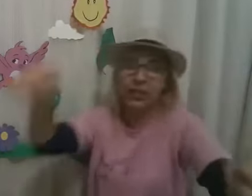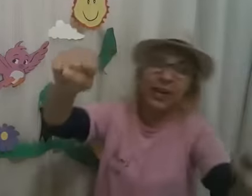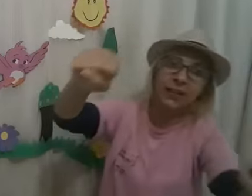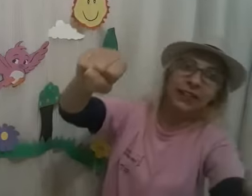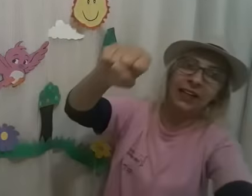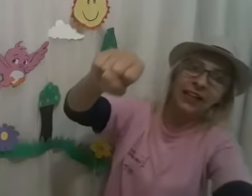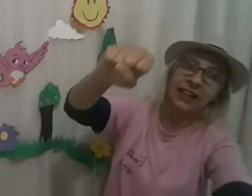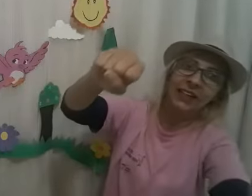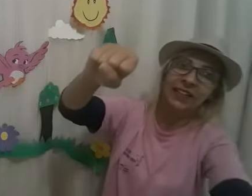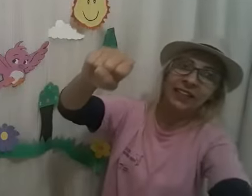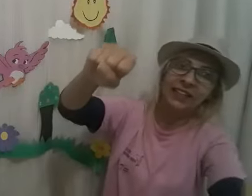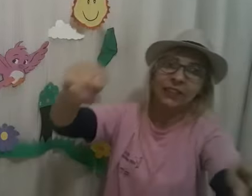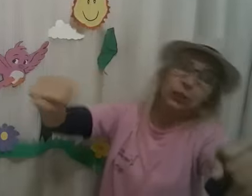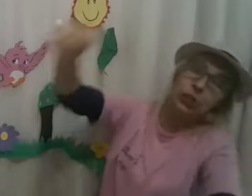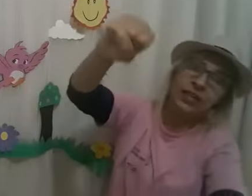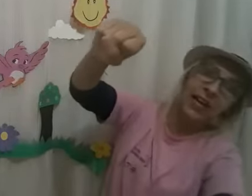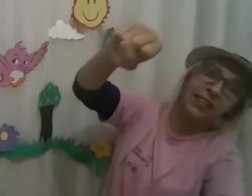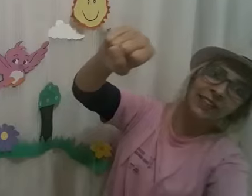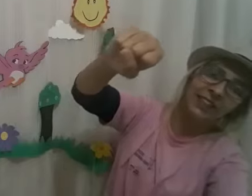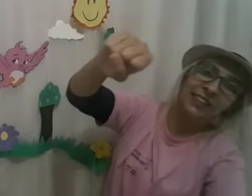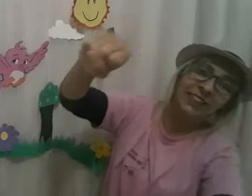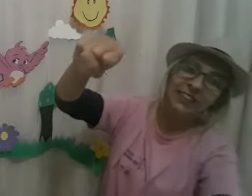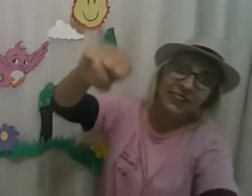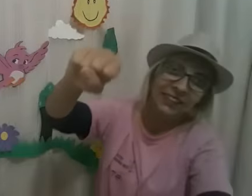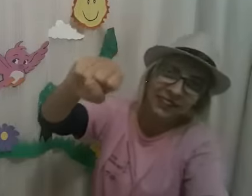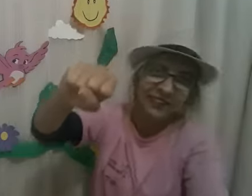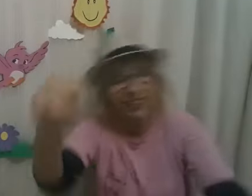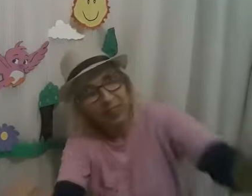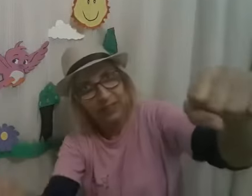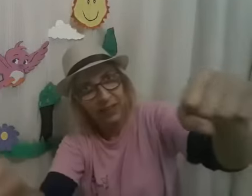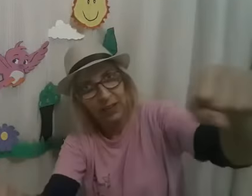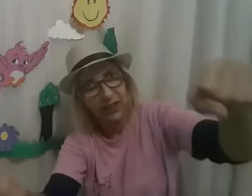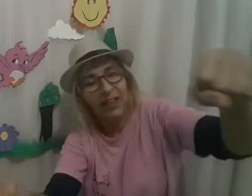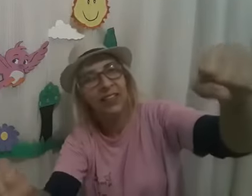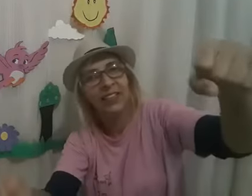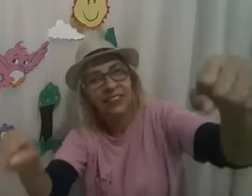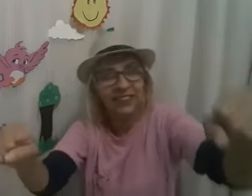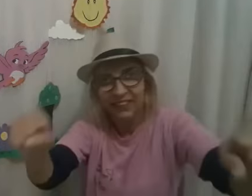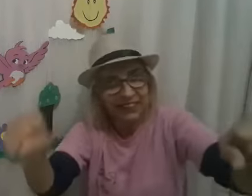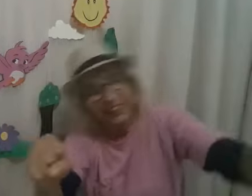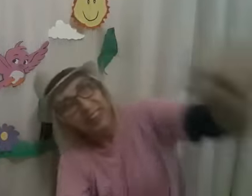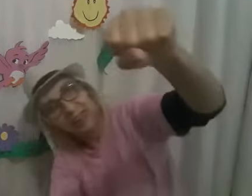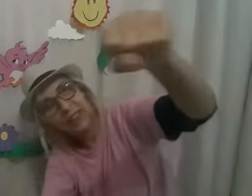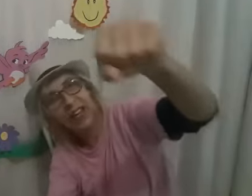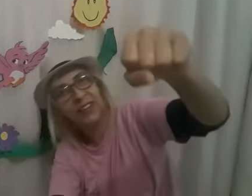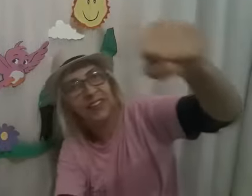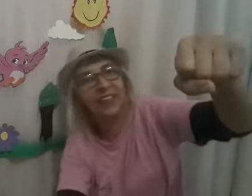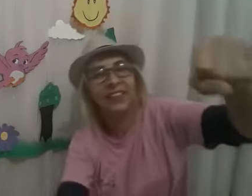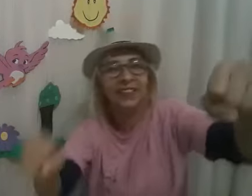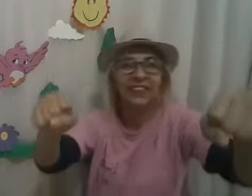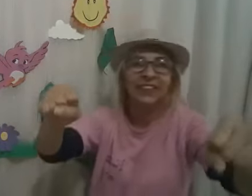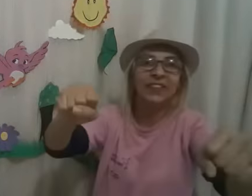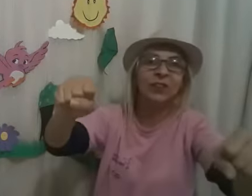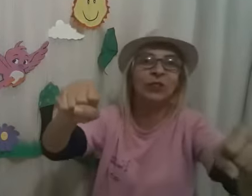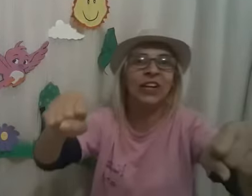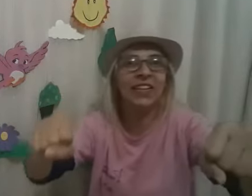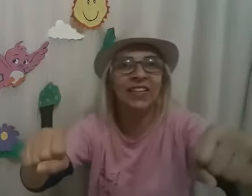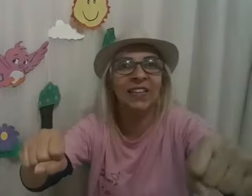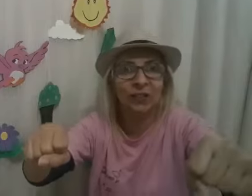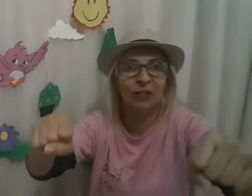esquerda, direita, esquerda, esquerda, esquerda. Isso aí, crianças!